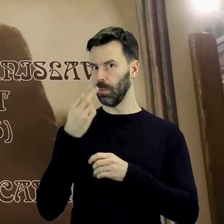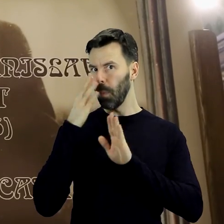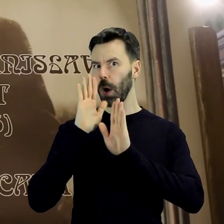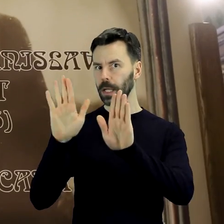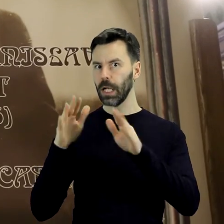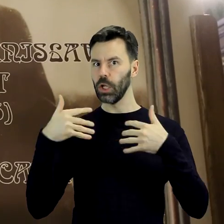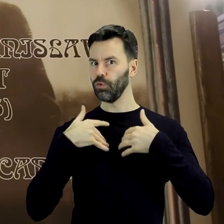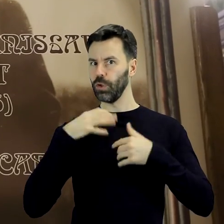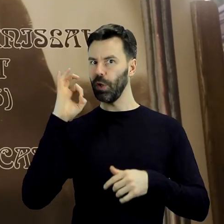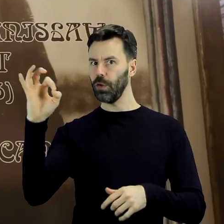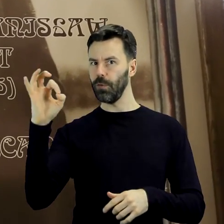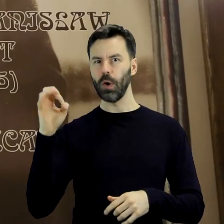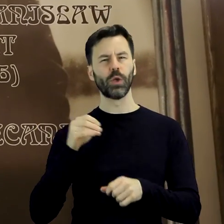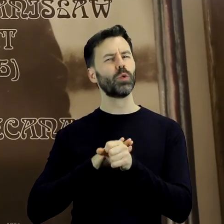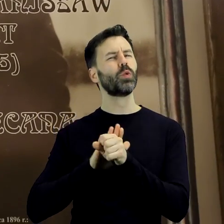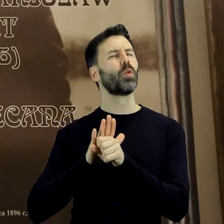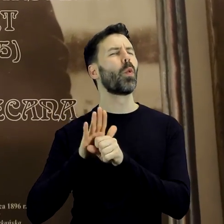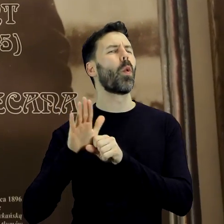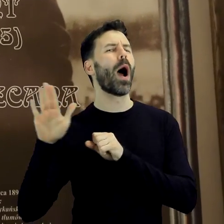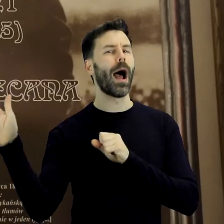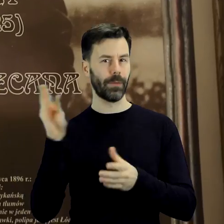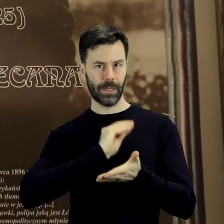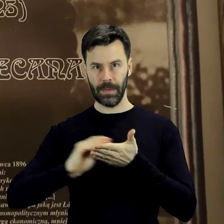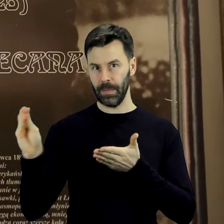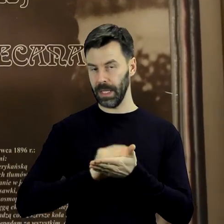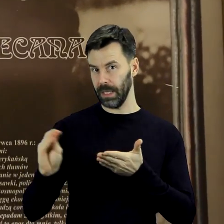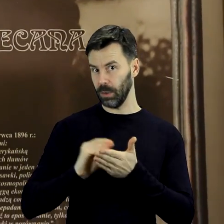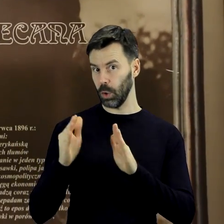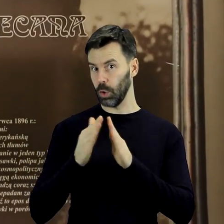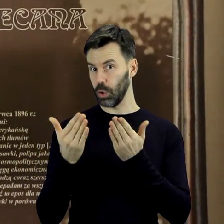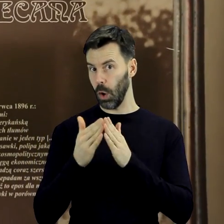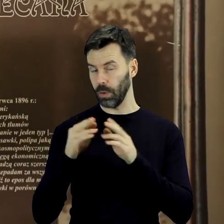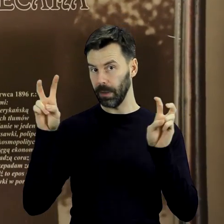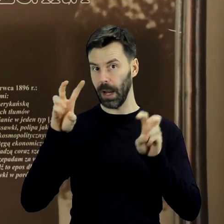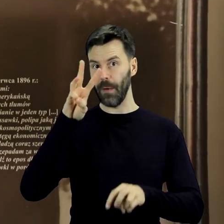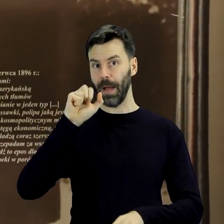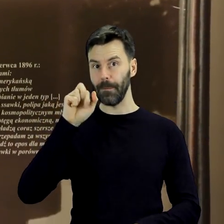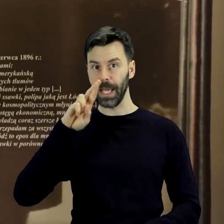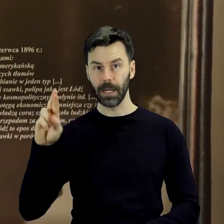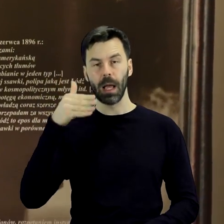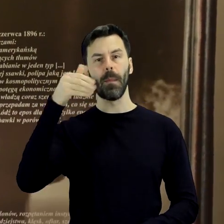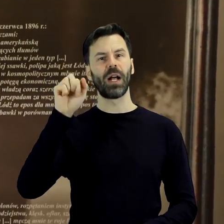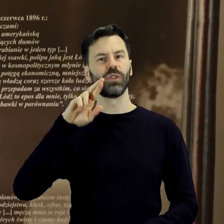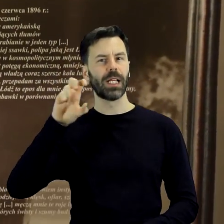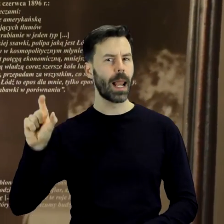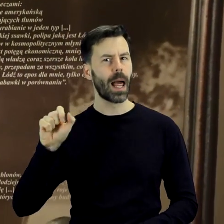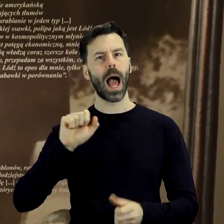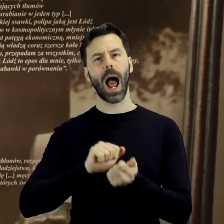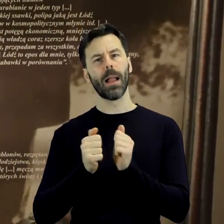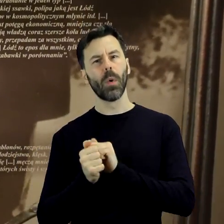twórczość literacką sławnego pisarza, autora takich powieści jak Wampir, Marzyciel czy Chłopi, za który to utwór